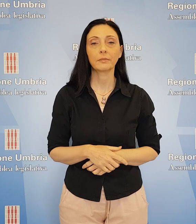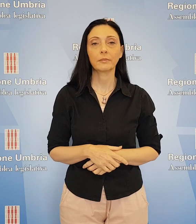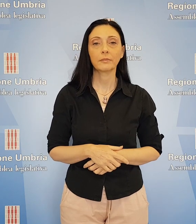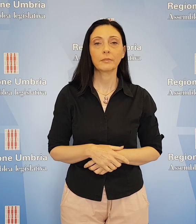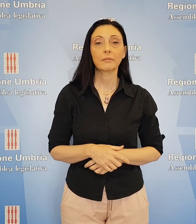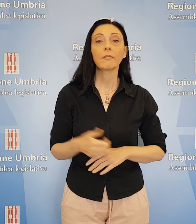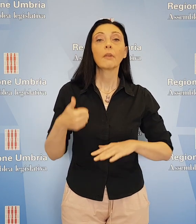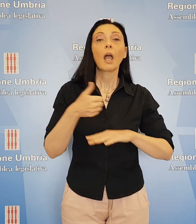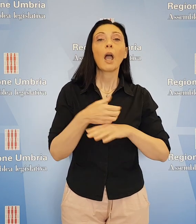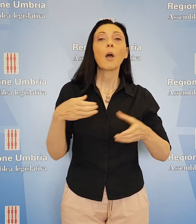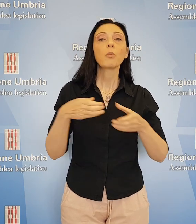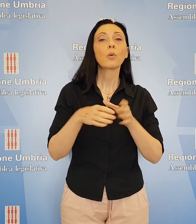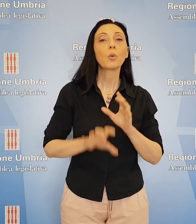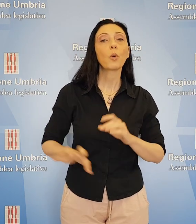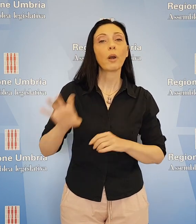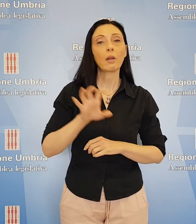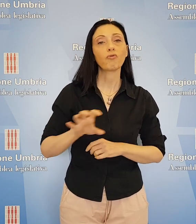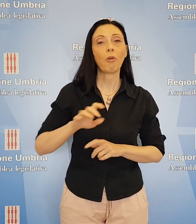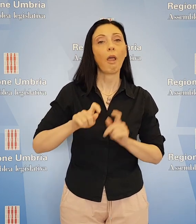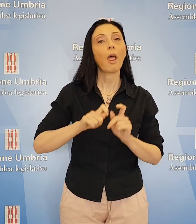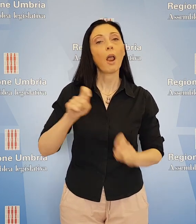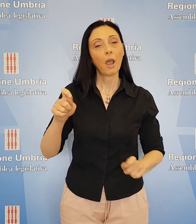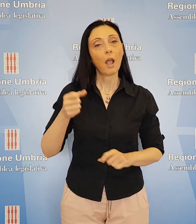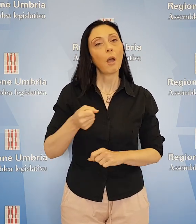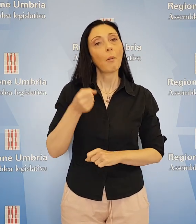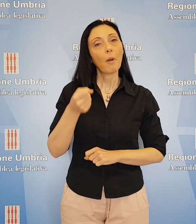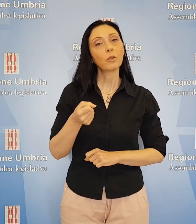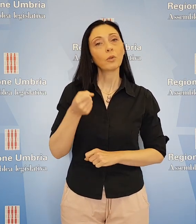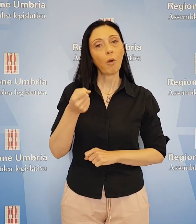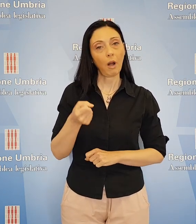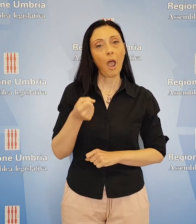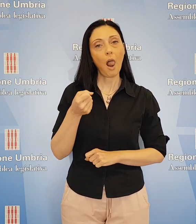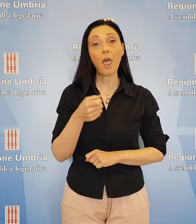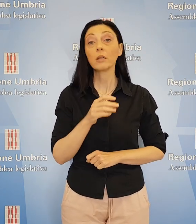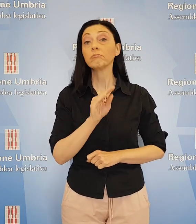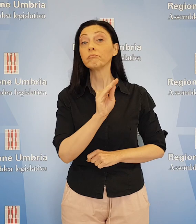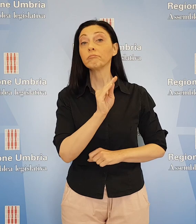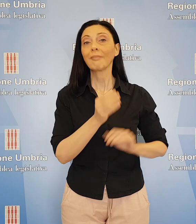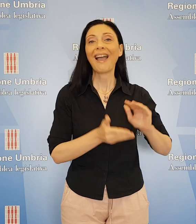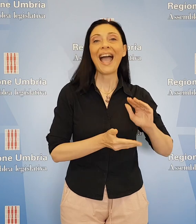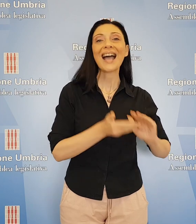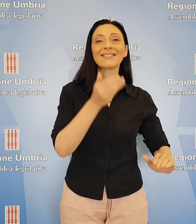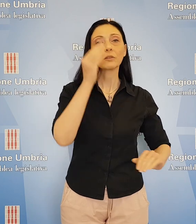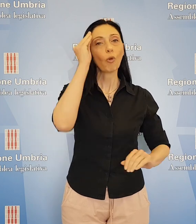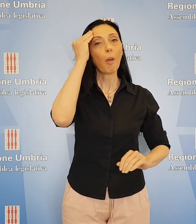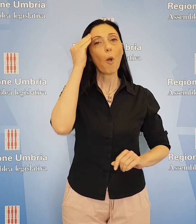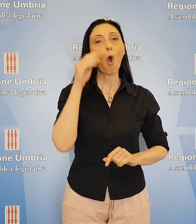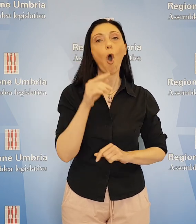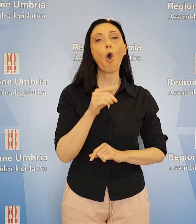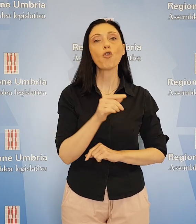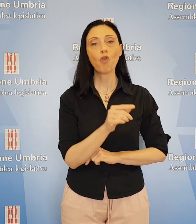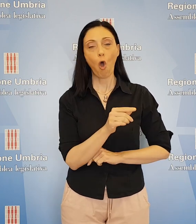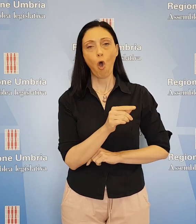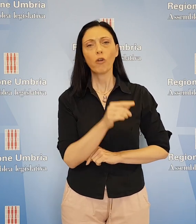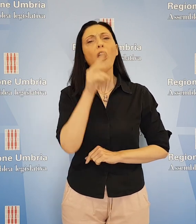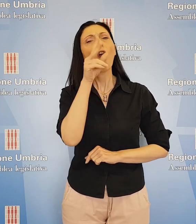Il capogruppo regionale della Lega Stefano Pastorelli ha interrogato l'assessore Roberto Morroni per conoscere